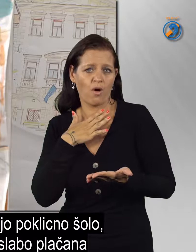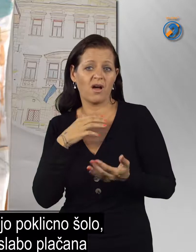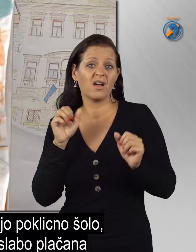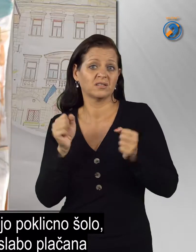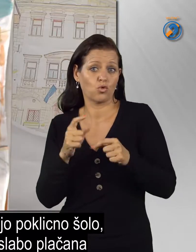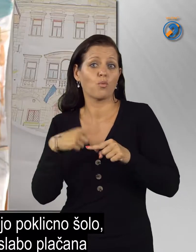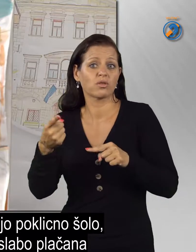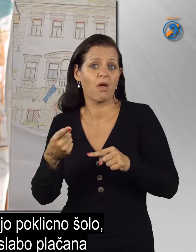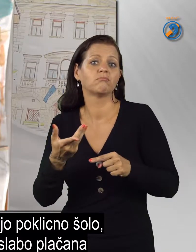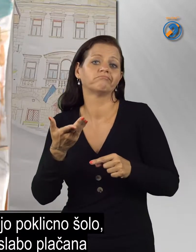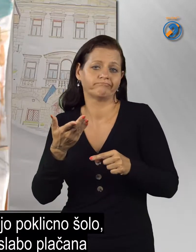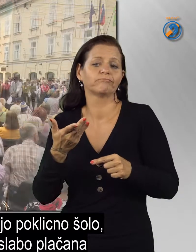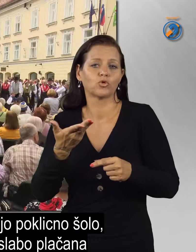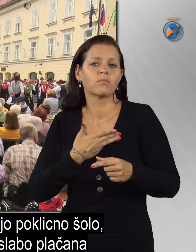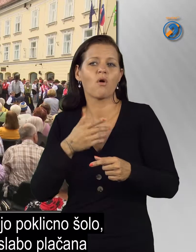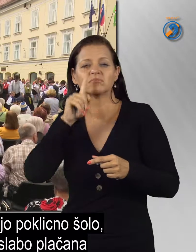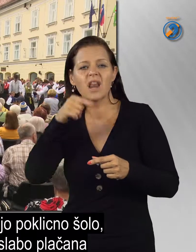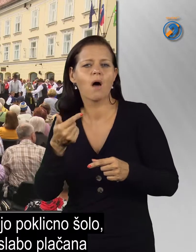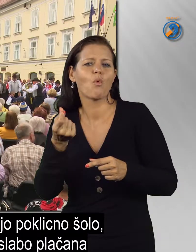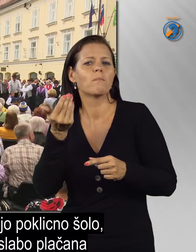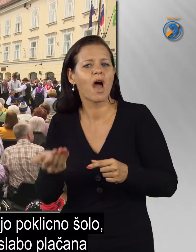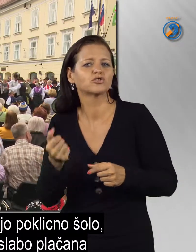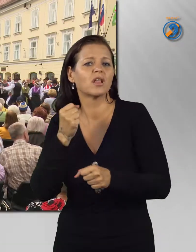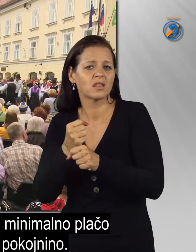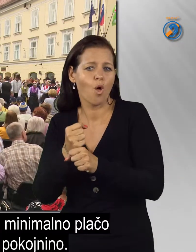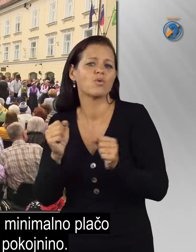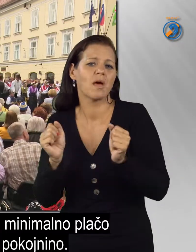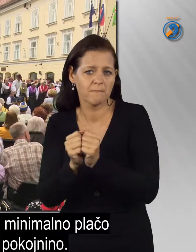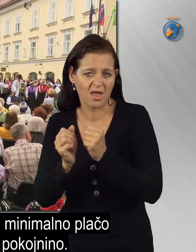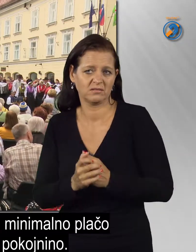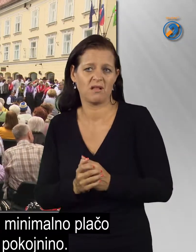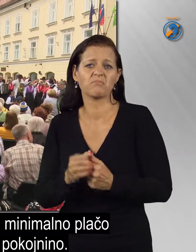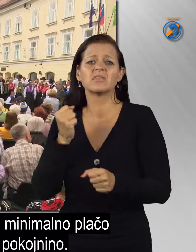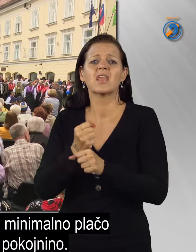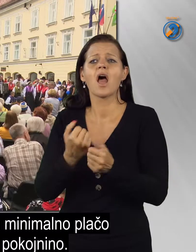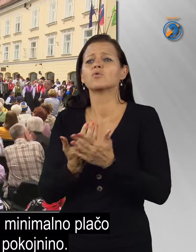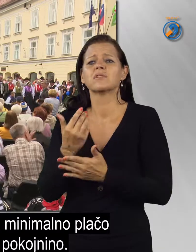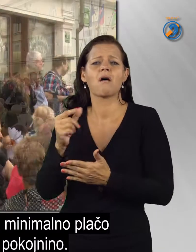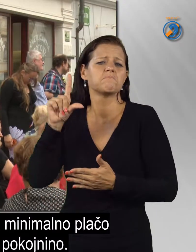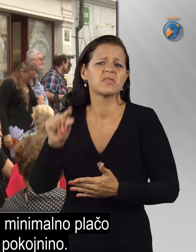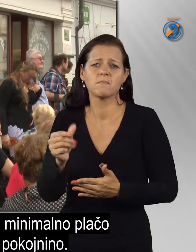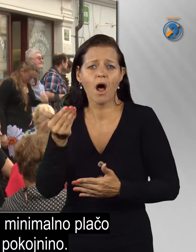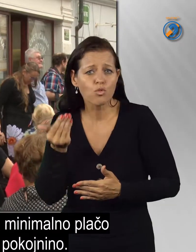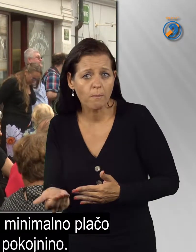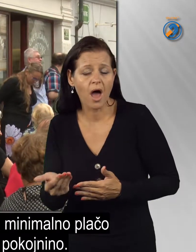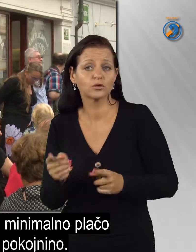plače na delovna mesta, delajo za minimalno plačo in prejemajo nizko pokojnino.